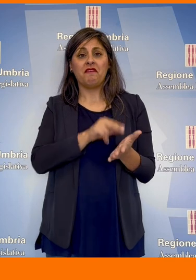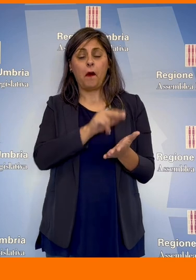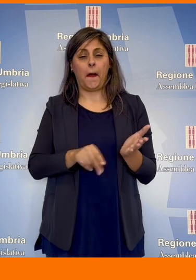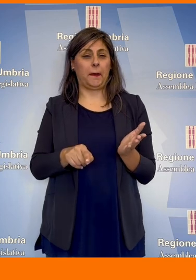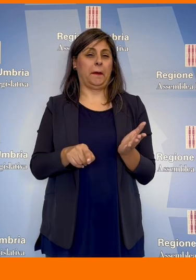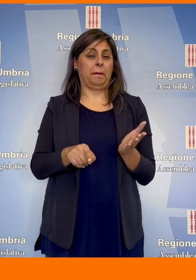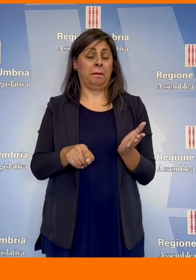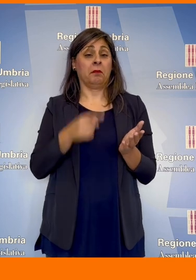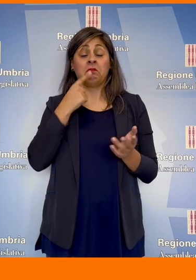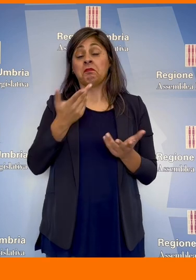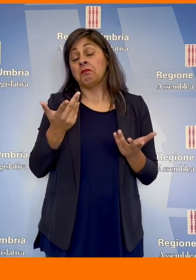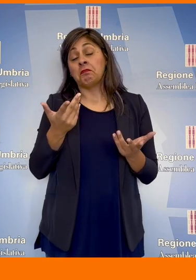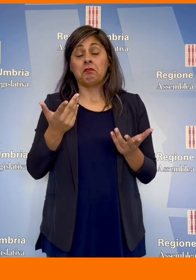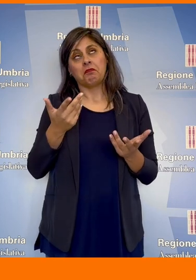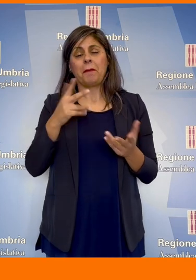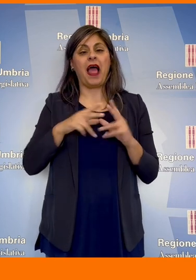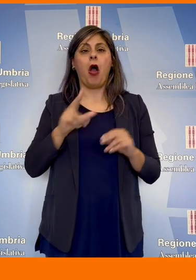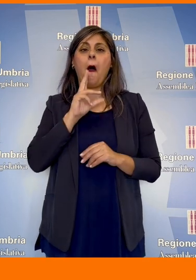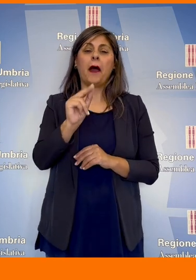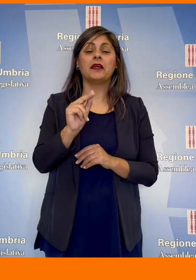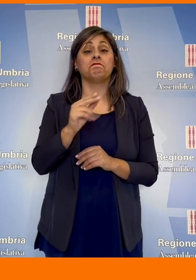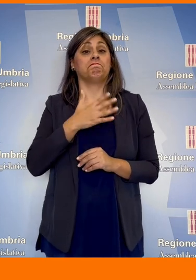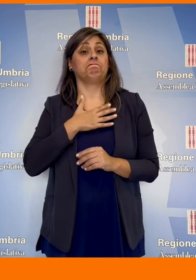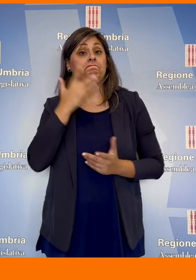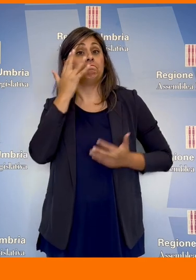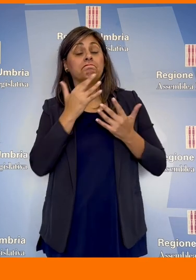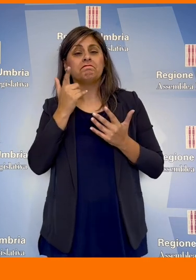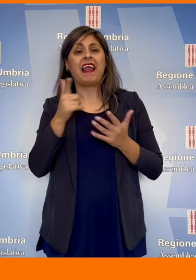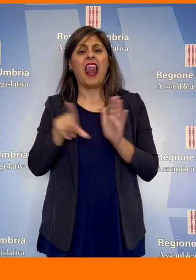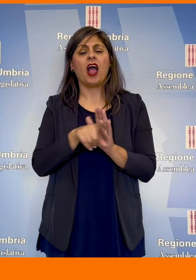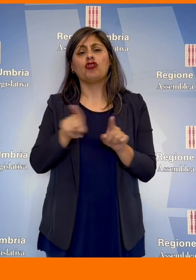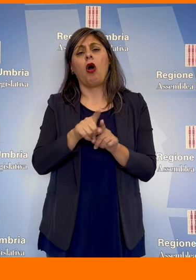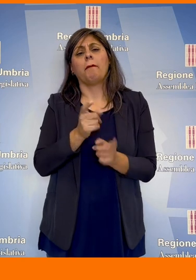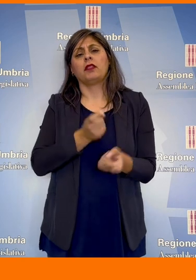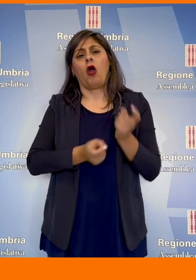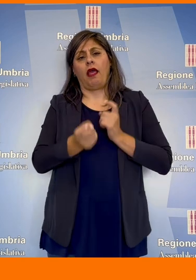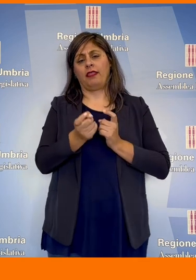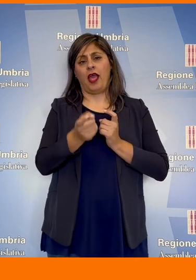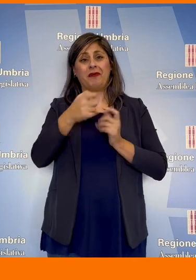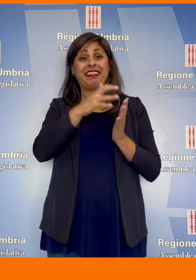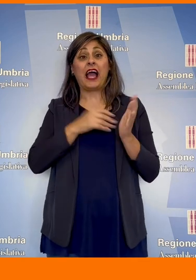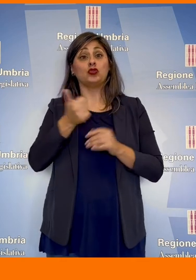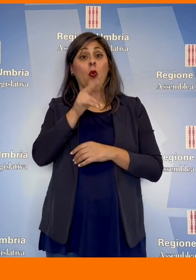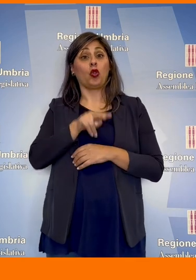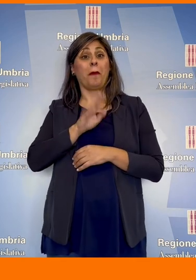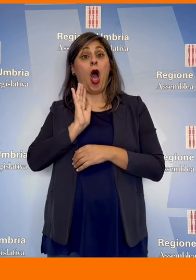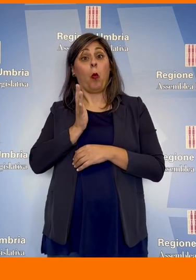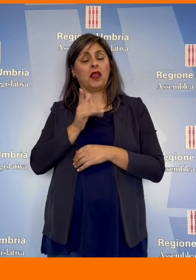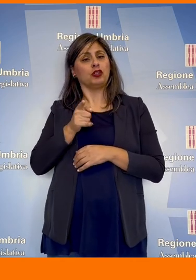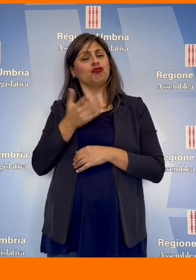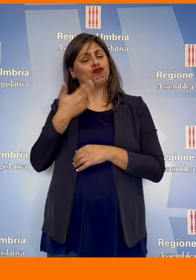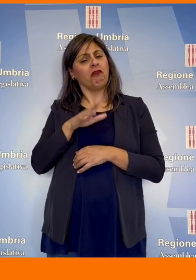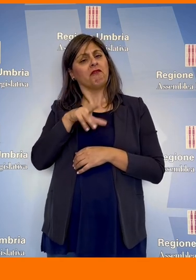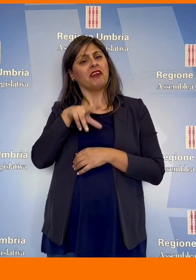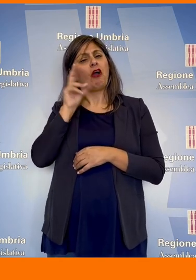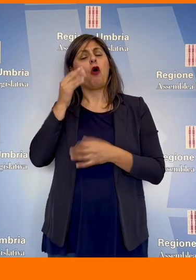voto. Di fatto, secondo Simona Meloni, questa legge rappresenta un passo indietro rispetto al testo unico del 2015 in cui era